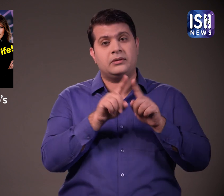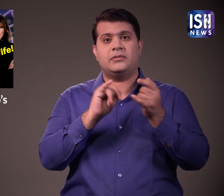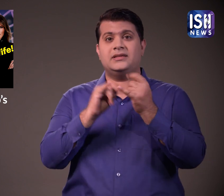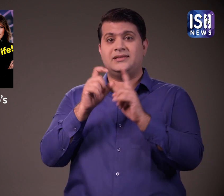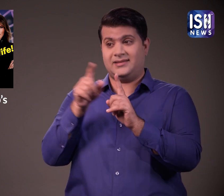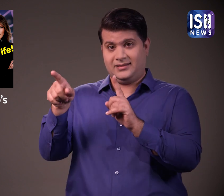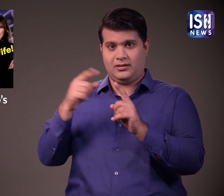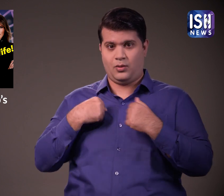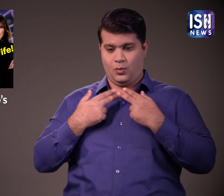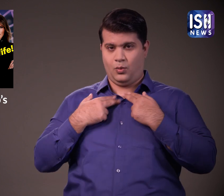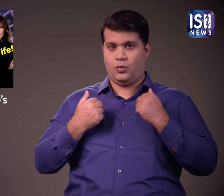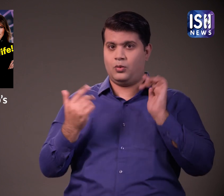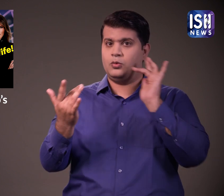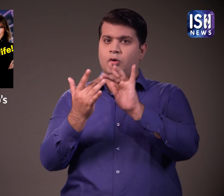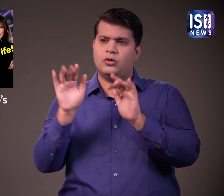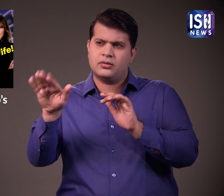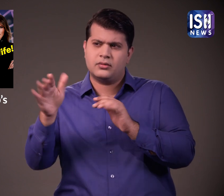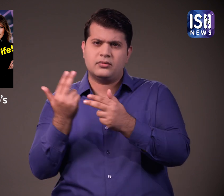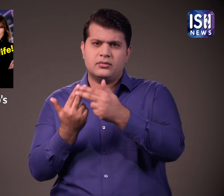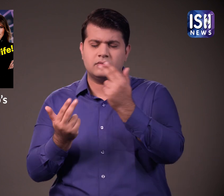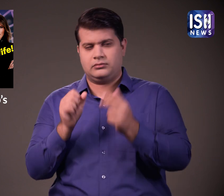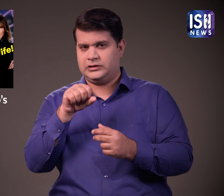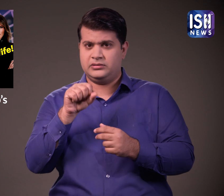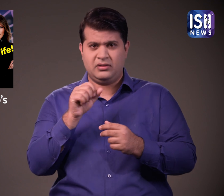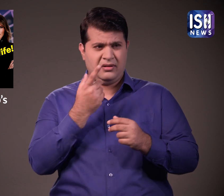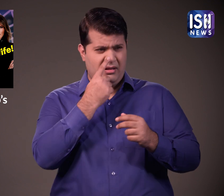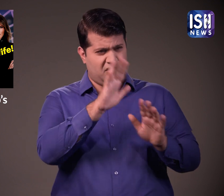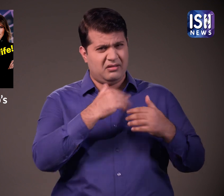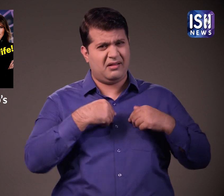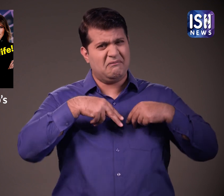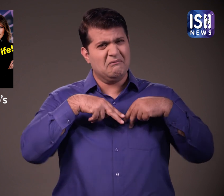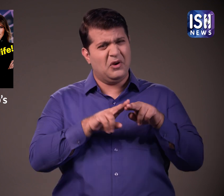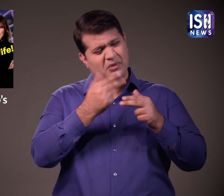स्टॉमी ने सवालों का जवाब दिया और खुद को गवाह के तौर पे उपलप्त करने के लिए तयार हो गई